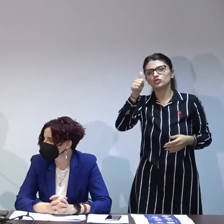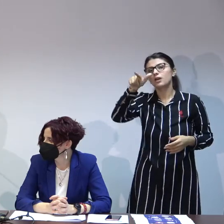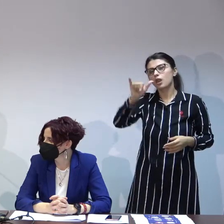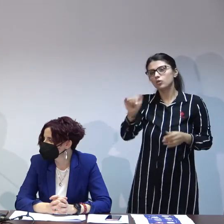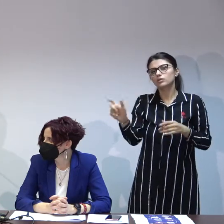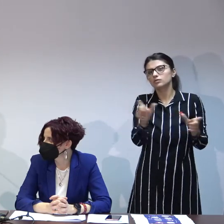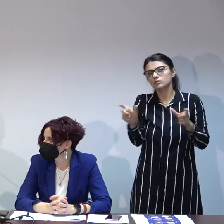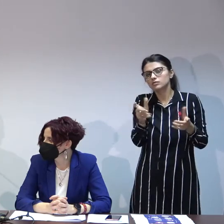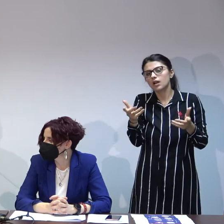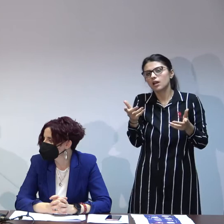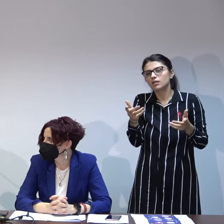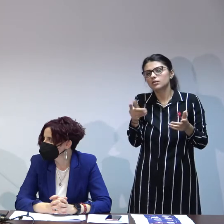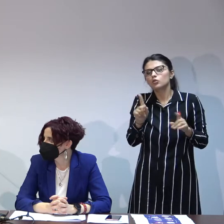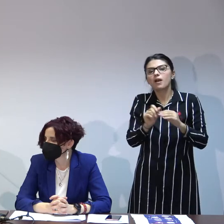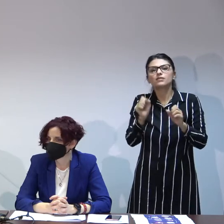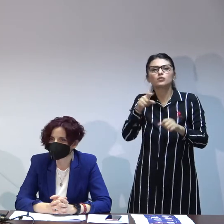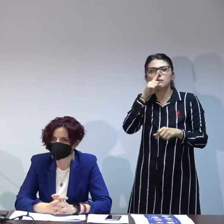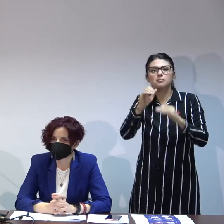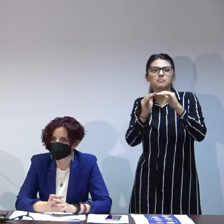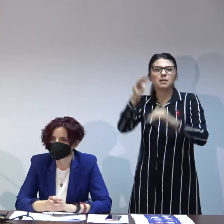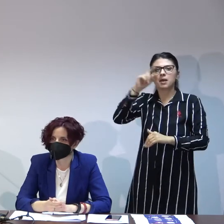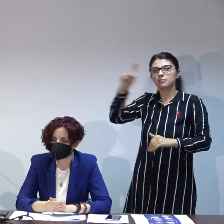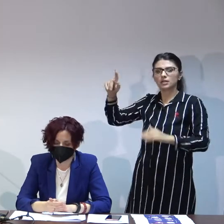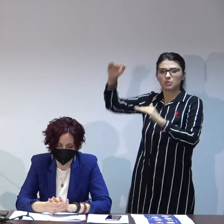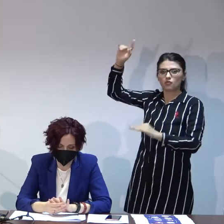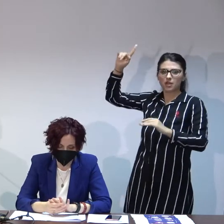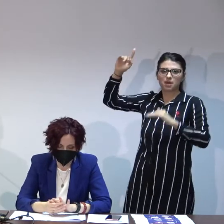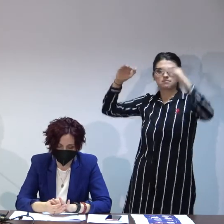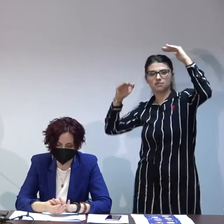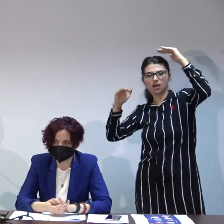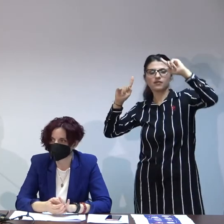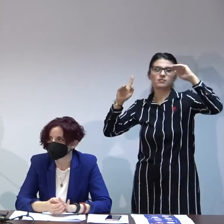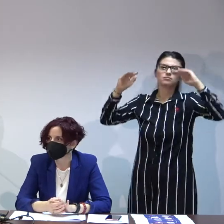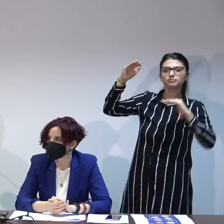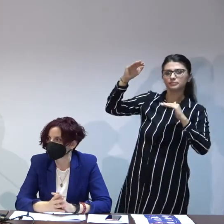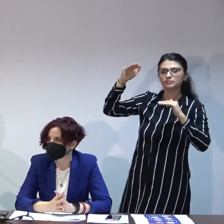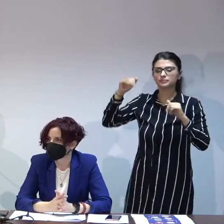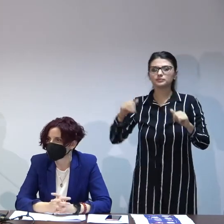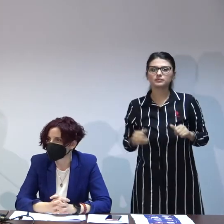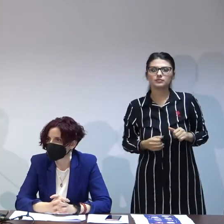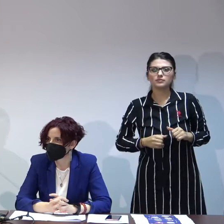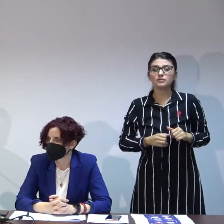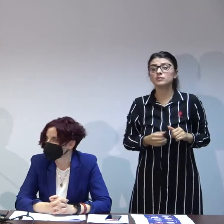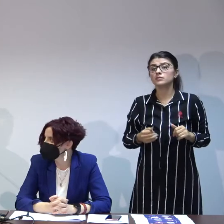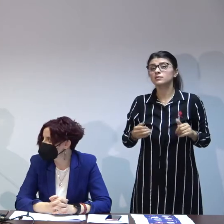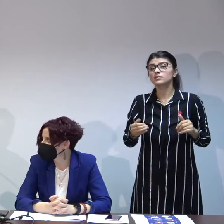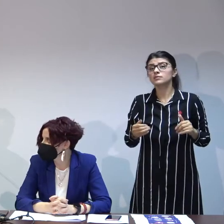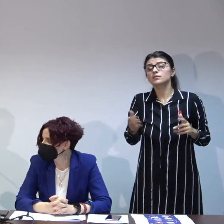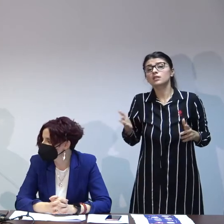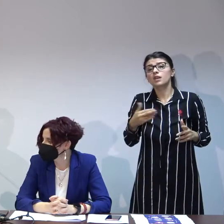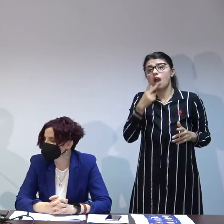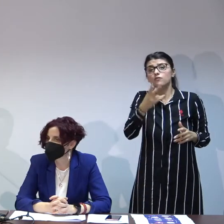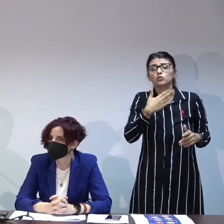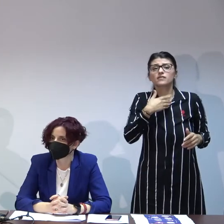fost asta să nu fie mai mare decât băiețelul nostru cel mai mare dincolo de asta v-am spus noi oricum voiam să mergem pe lista